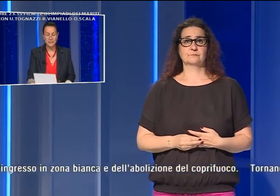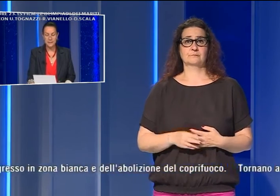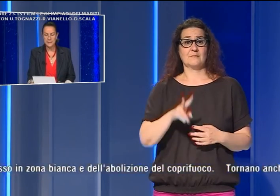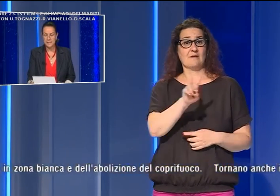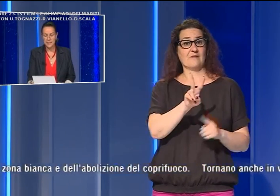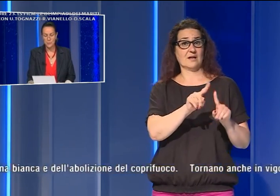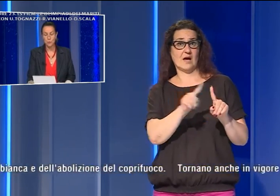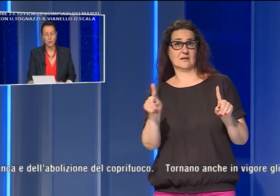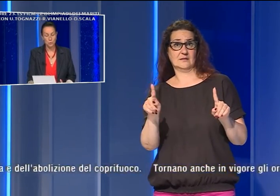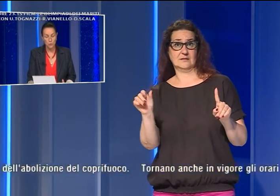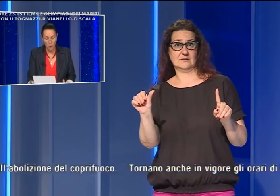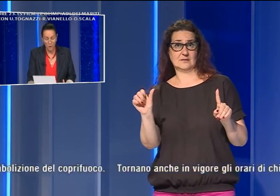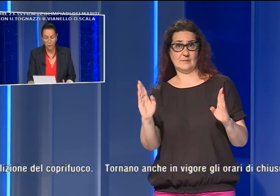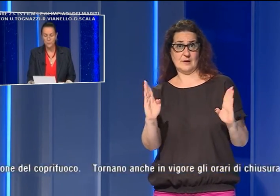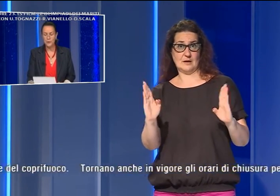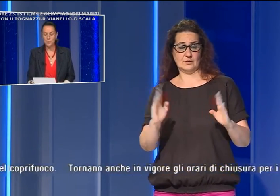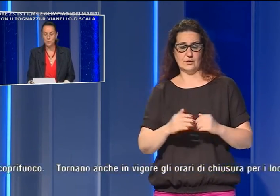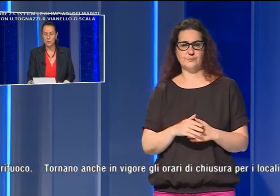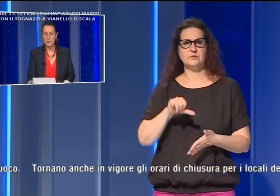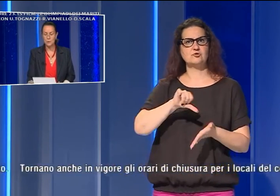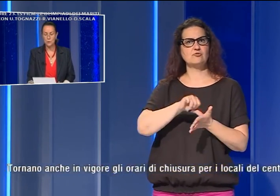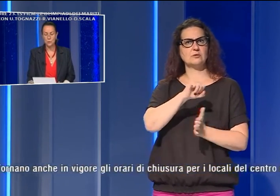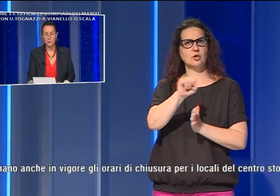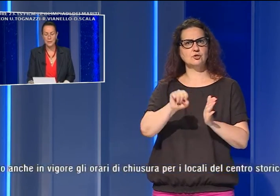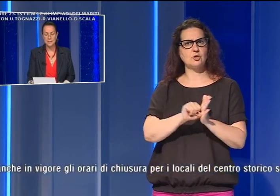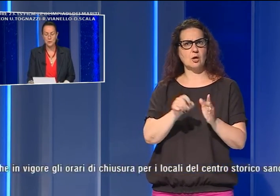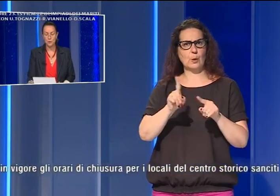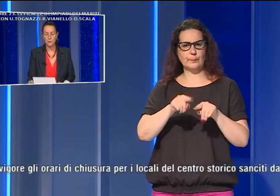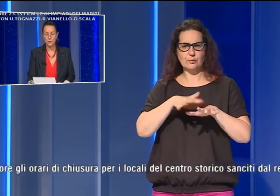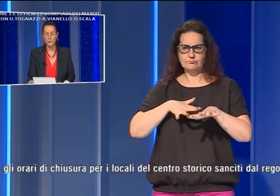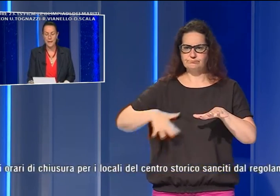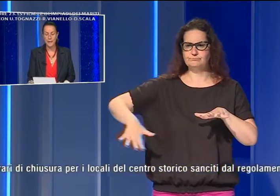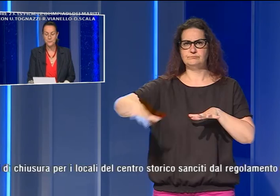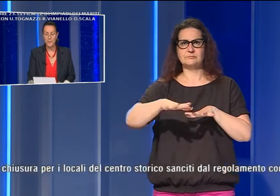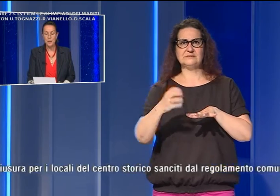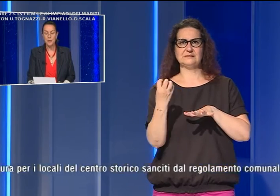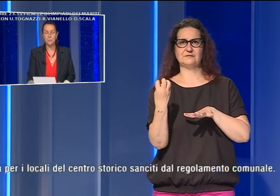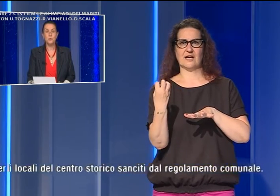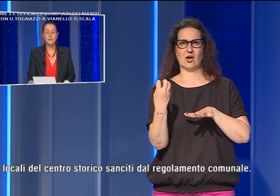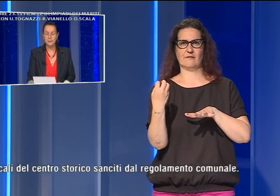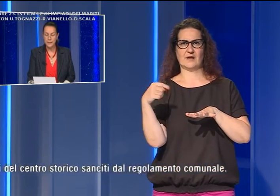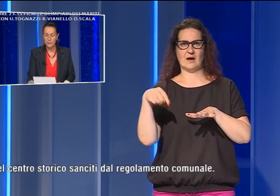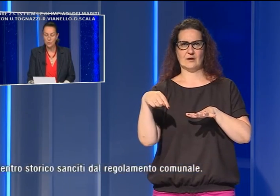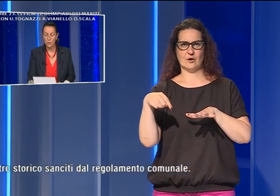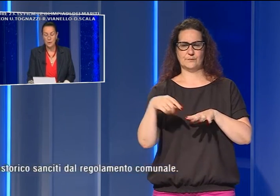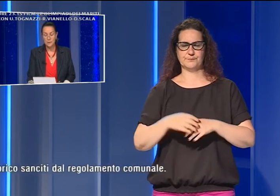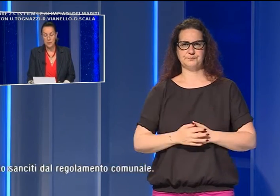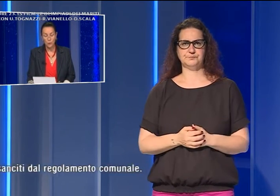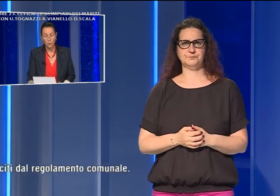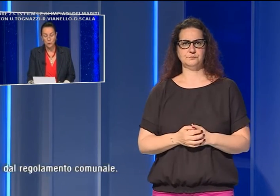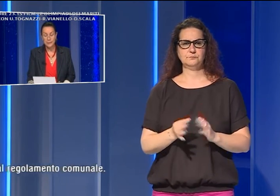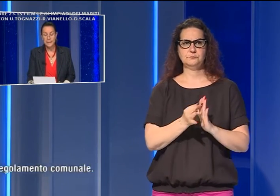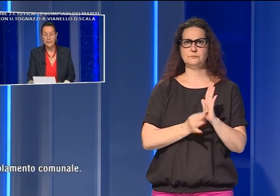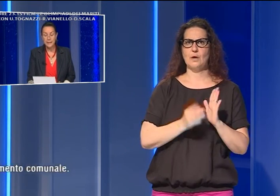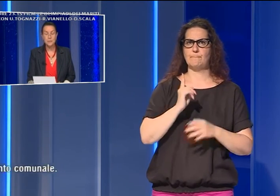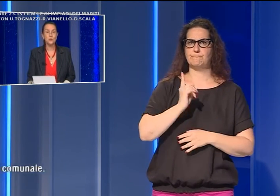venerdì al sabato, in centro storico e in tutta la zona intorno alla stazione ferroviaria, il provvedimento tiene